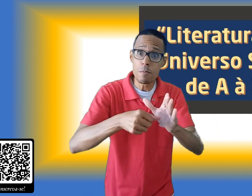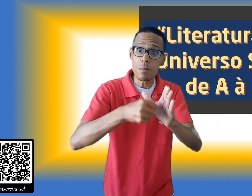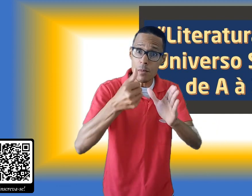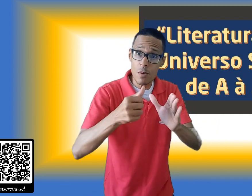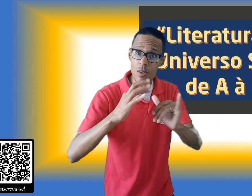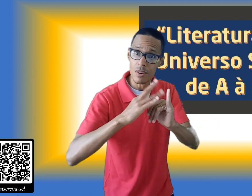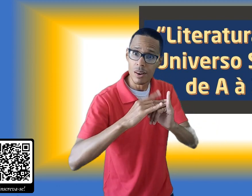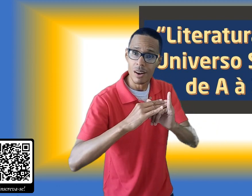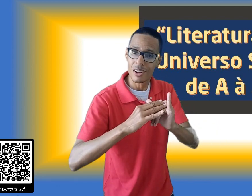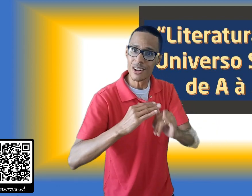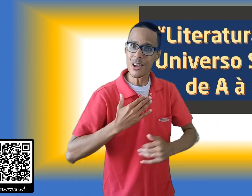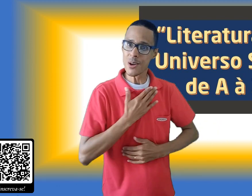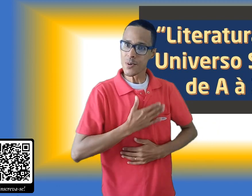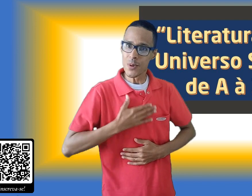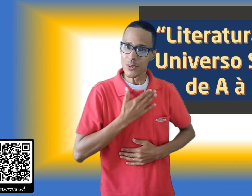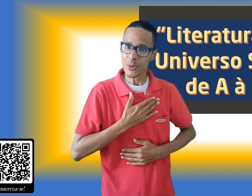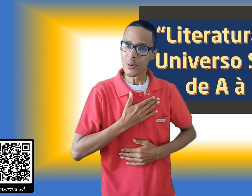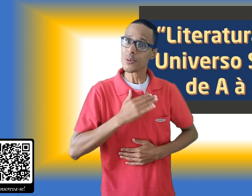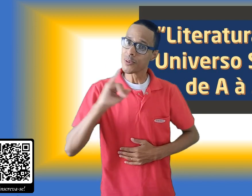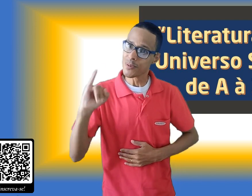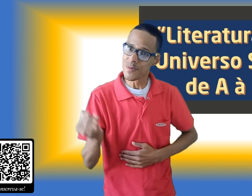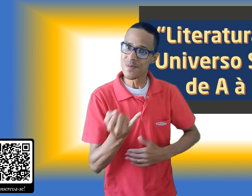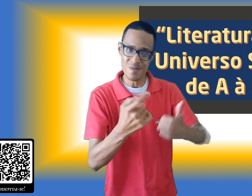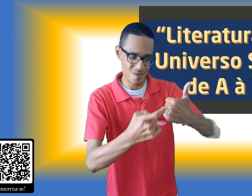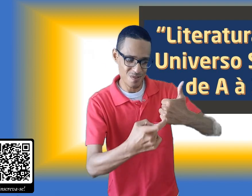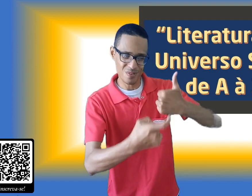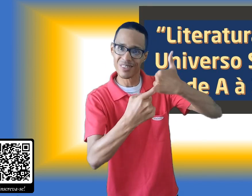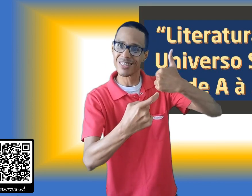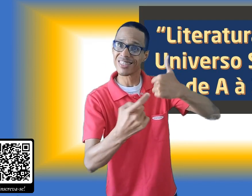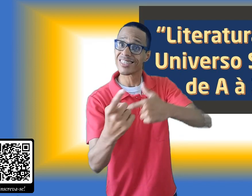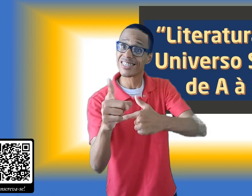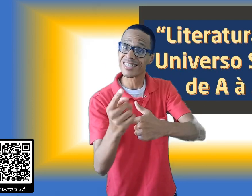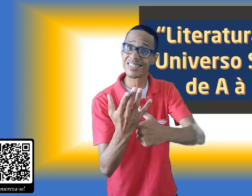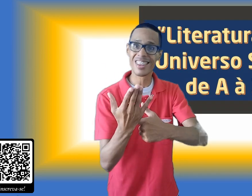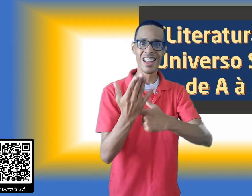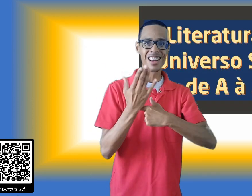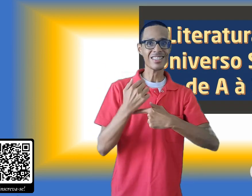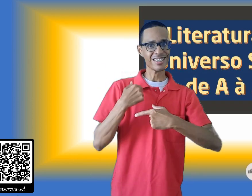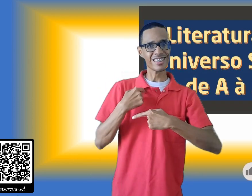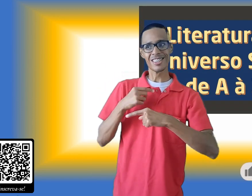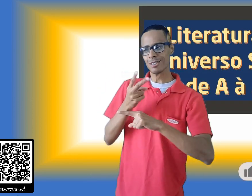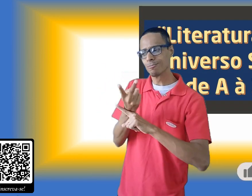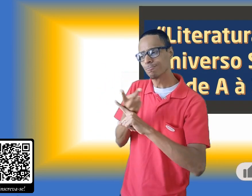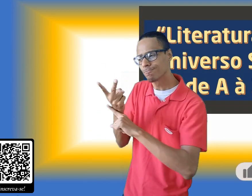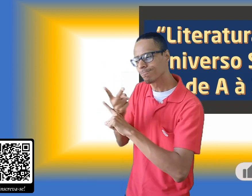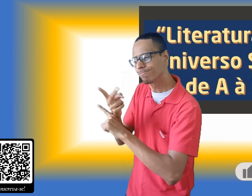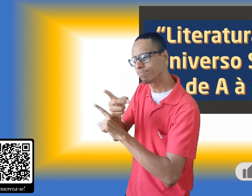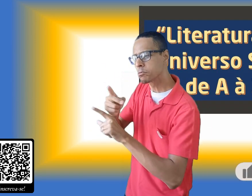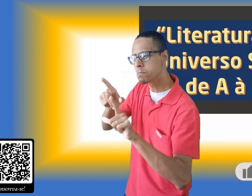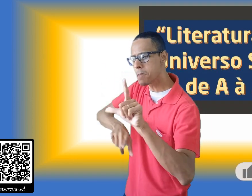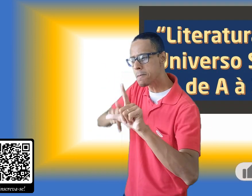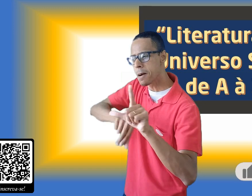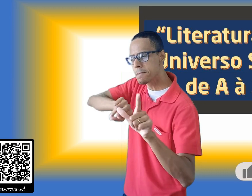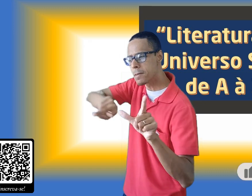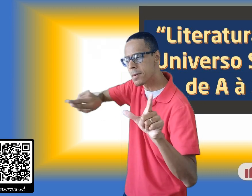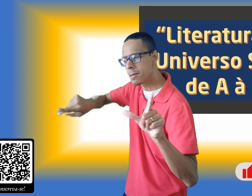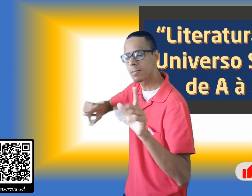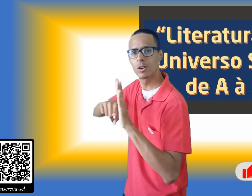agora no canal e gostou desse projeto, deixe o seu like pra que a pesquisa de novos títulos e a produção de outras letras